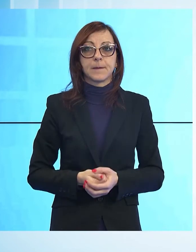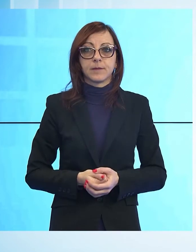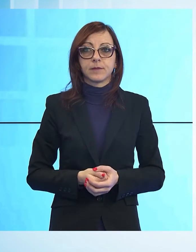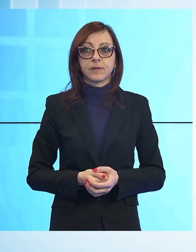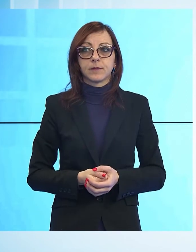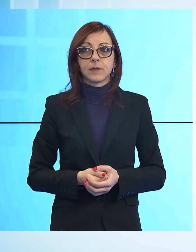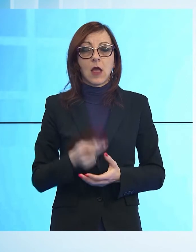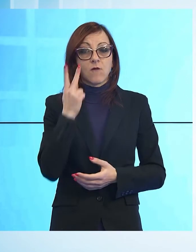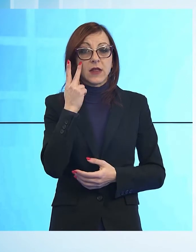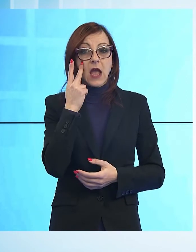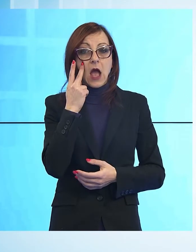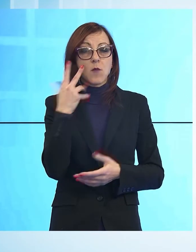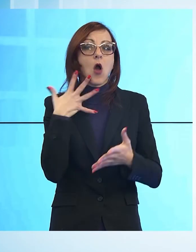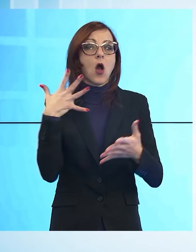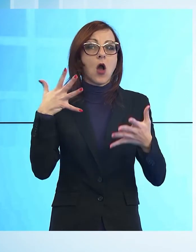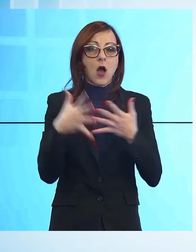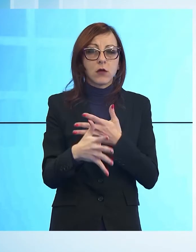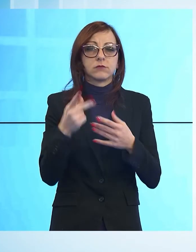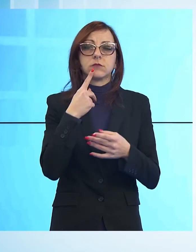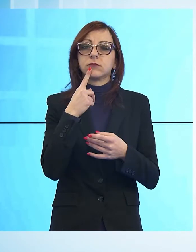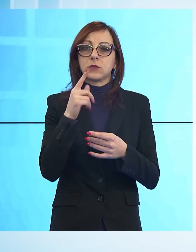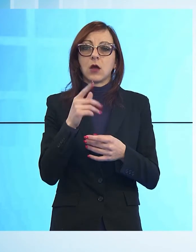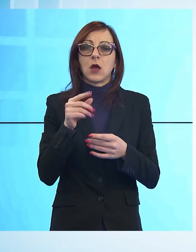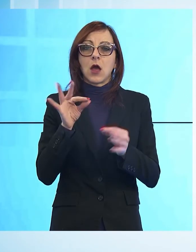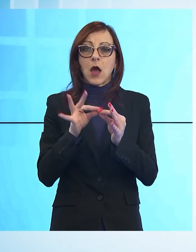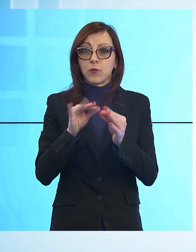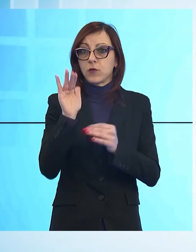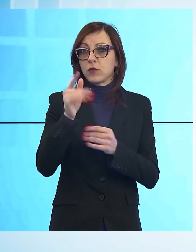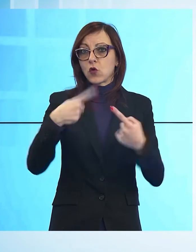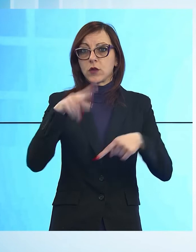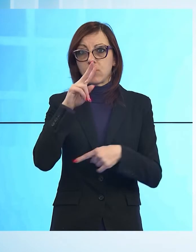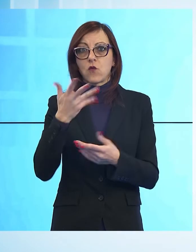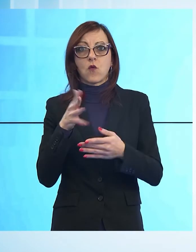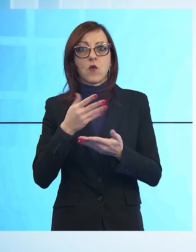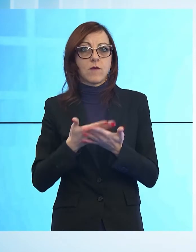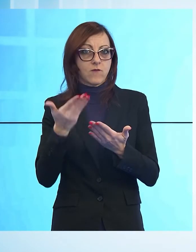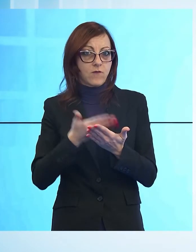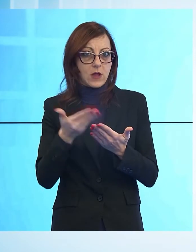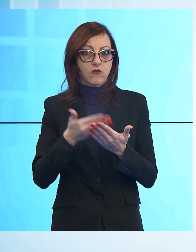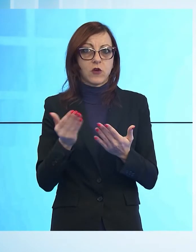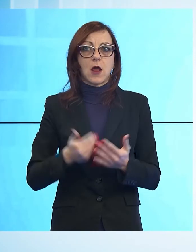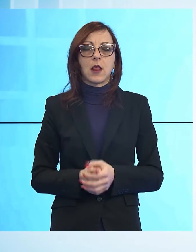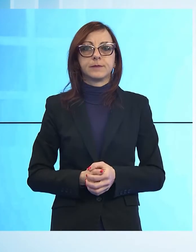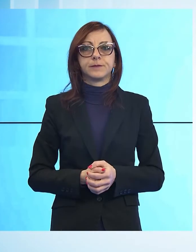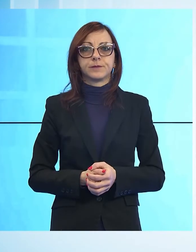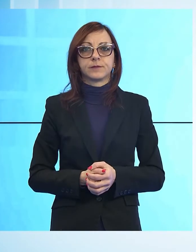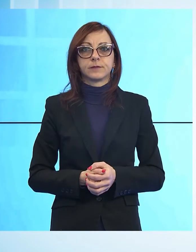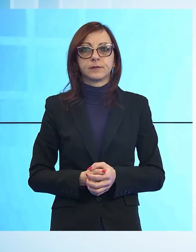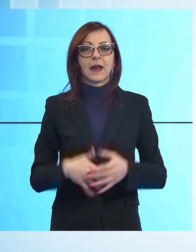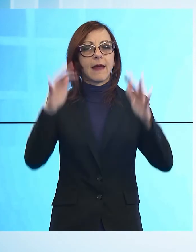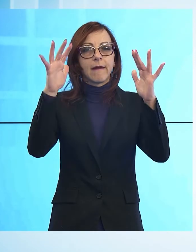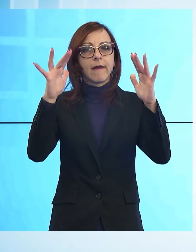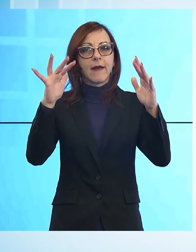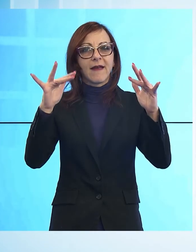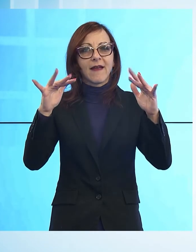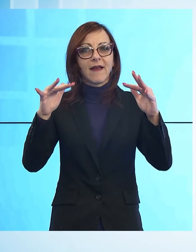Vedremo un servizio nelle prossime edizioni del TG Noi. Voltiamo ancora pagina e parliamo della neve in